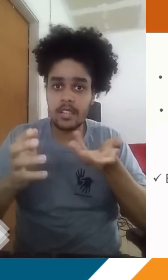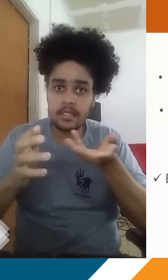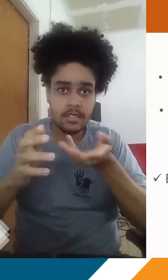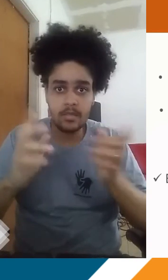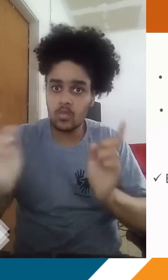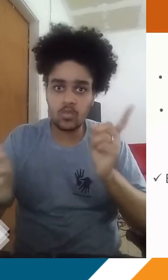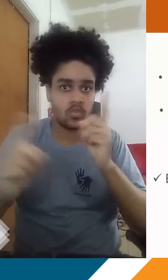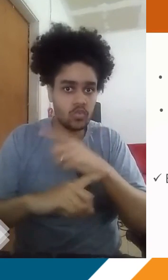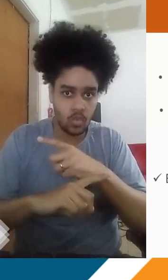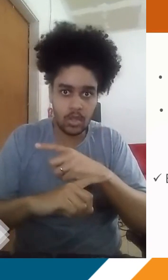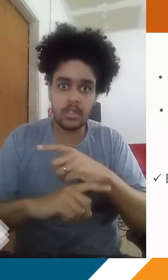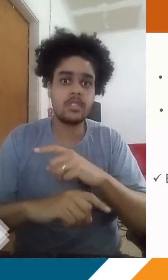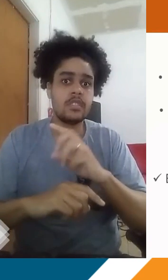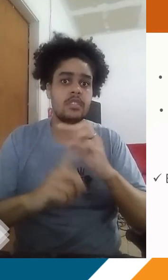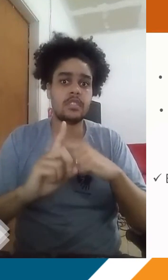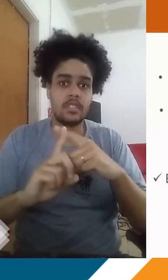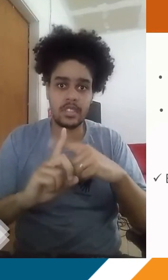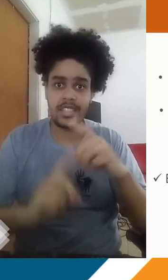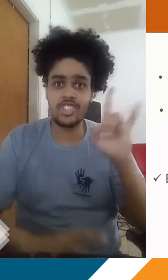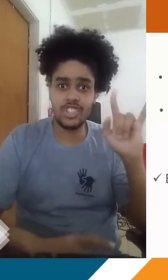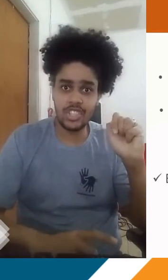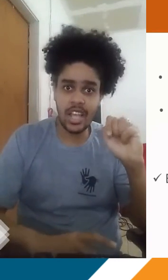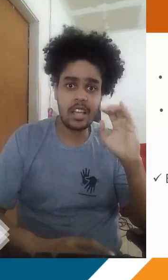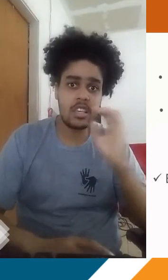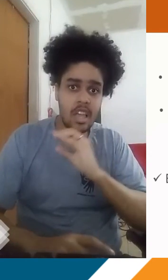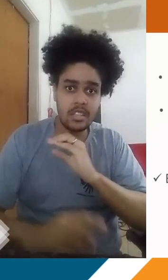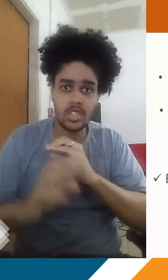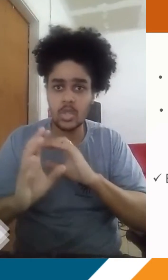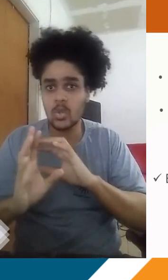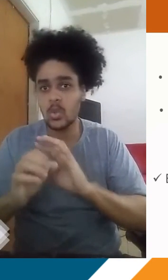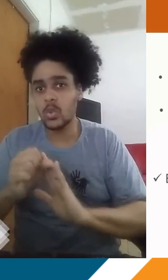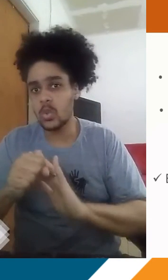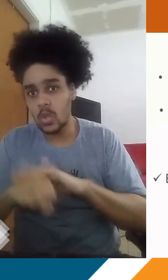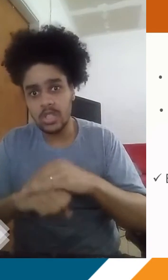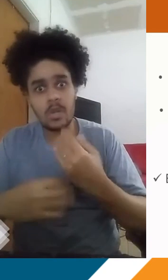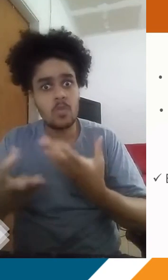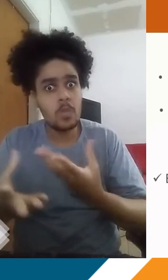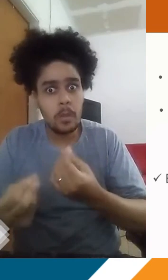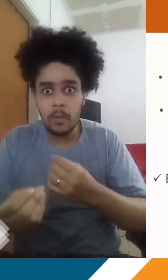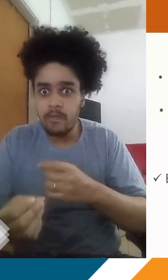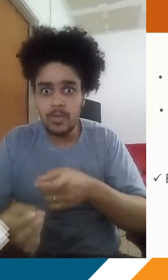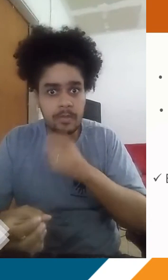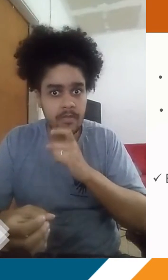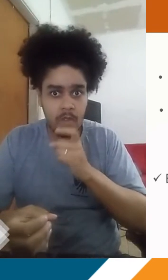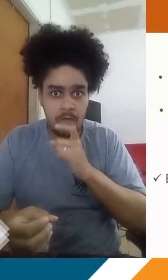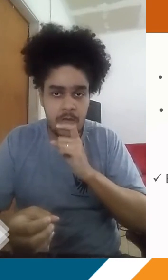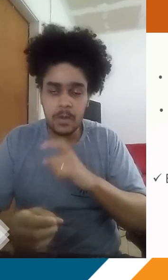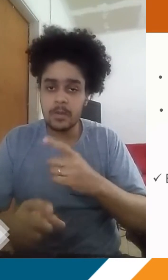inversão térmica, porque a gente acaba tendo dias quentes e noites, assim, muito mais frias, porque a Terra acaba se